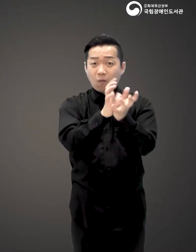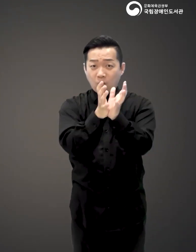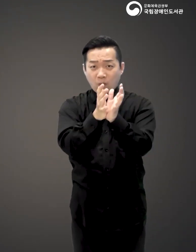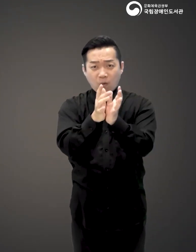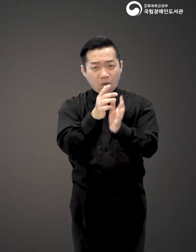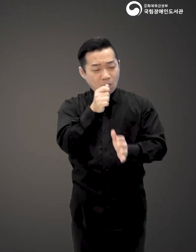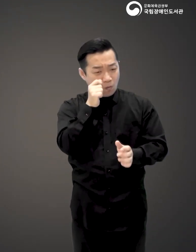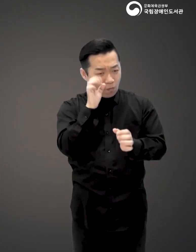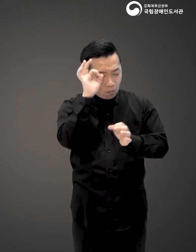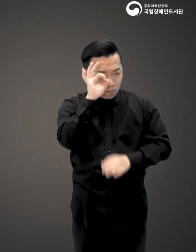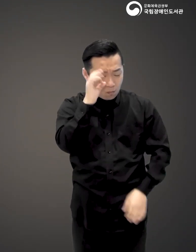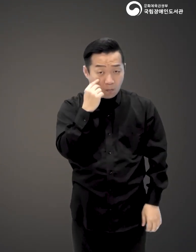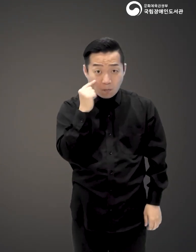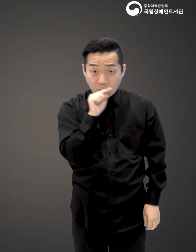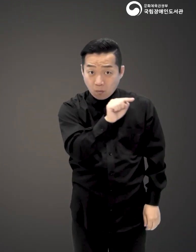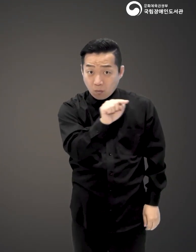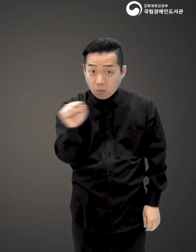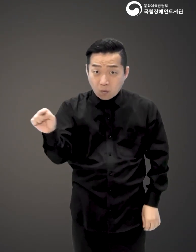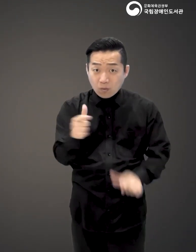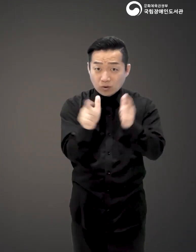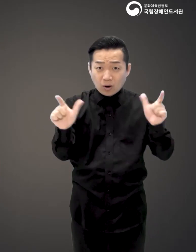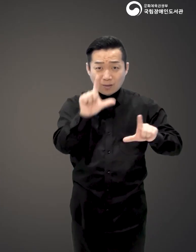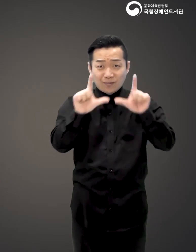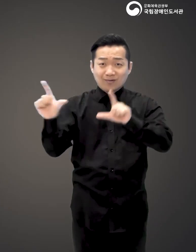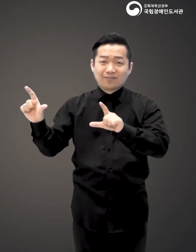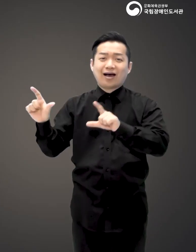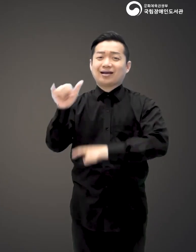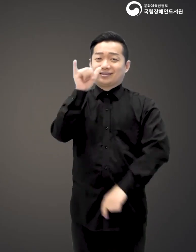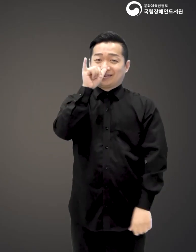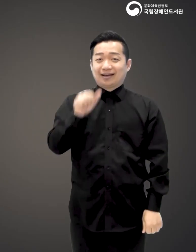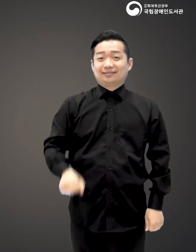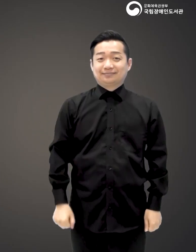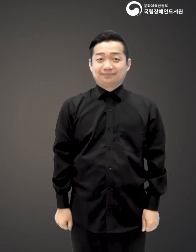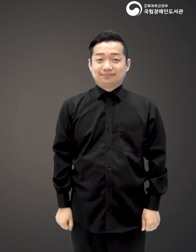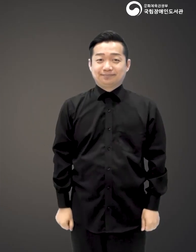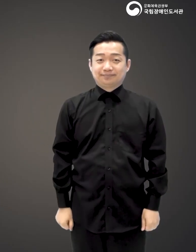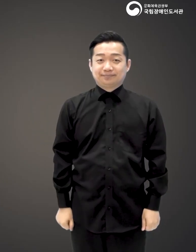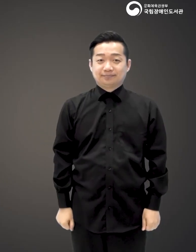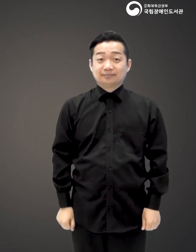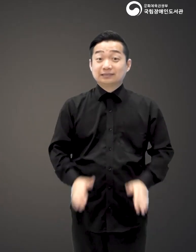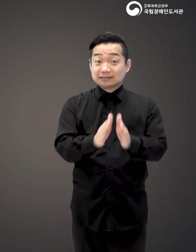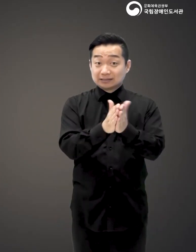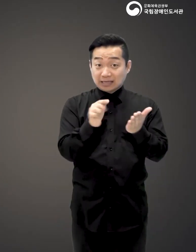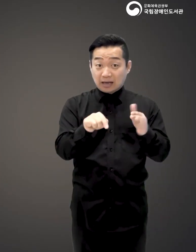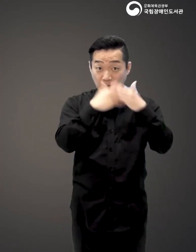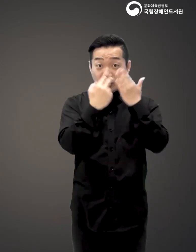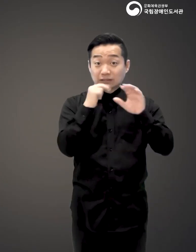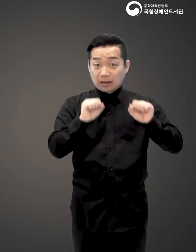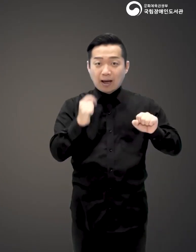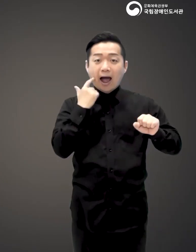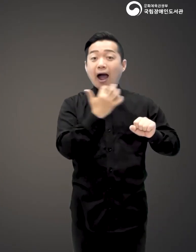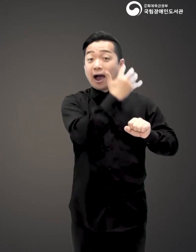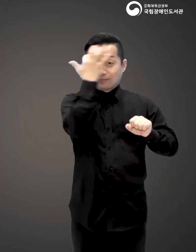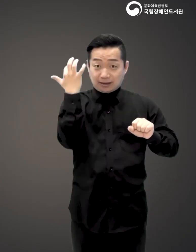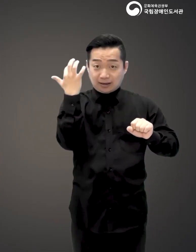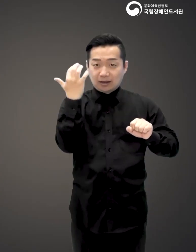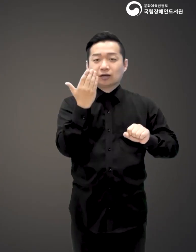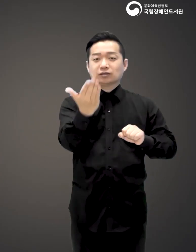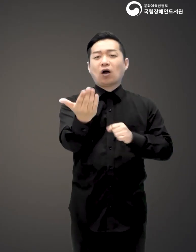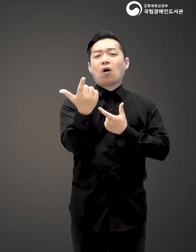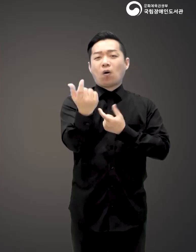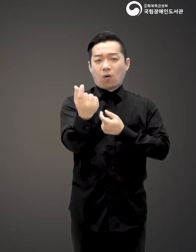벌레, 꽃에도 관찰해보면 참 다양한 면면이 담겨져 있습니다 책 모든 생명은